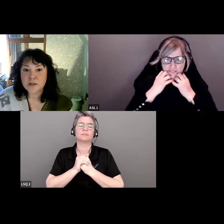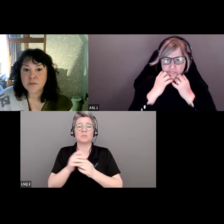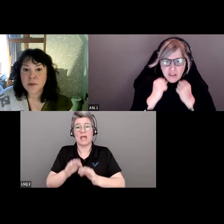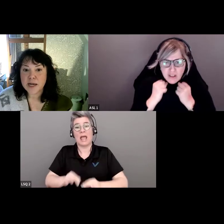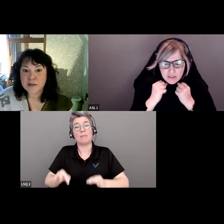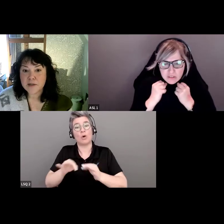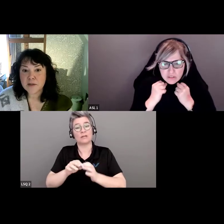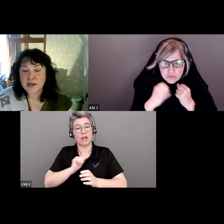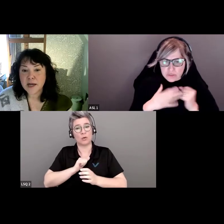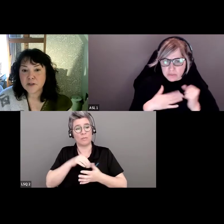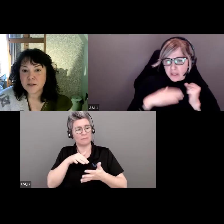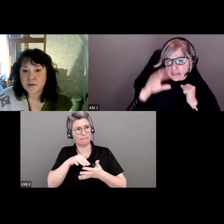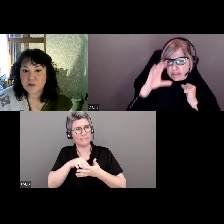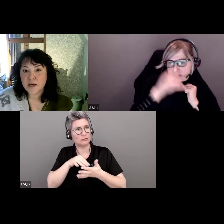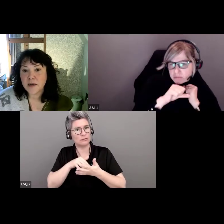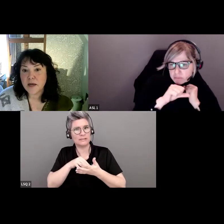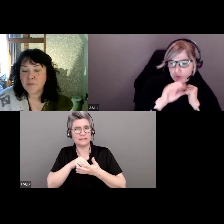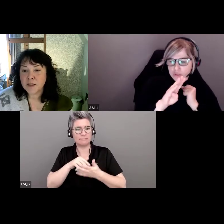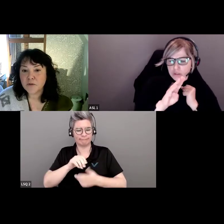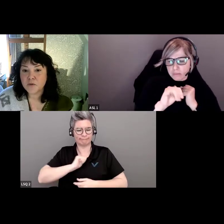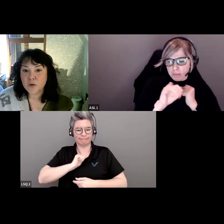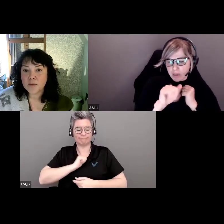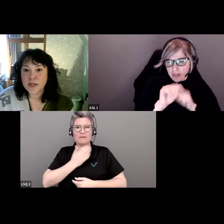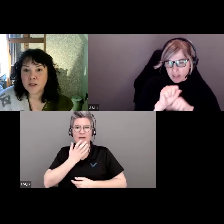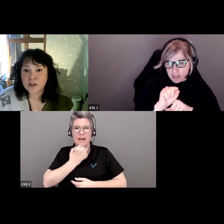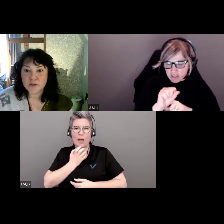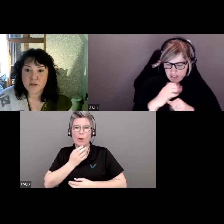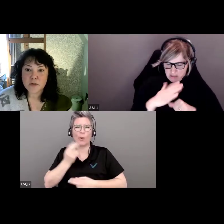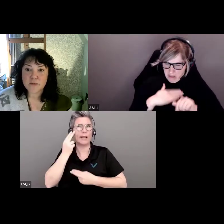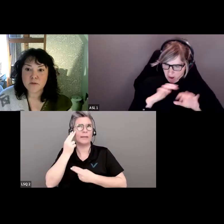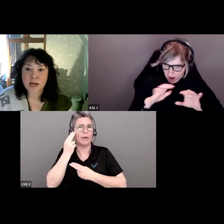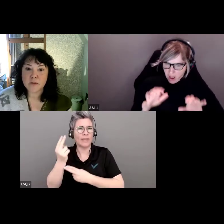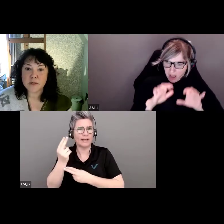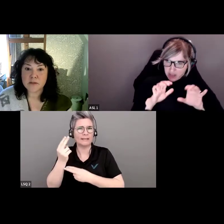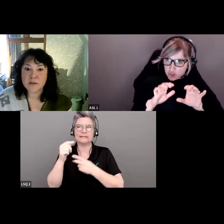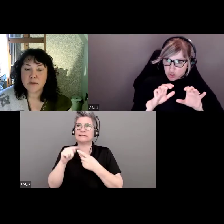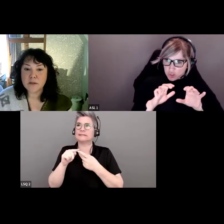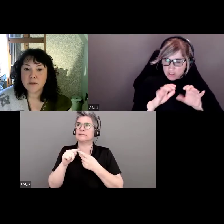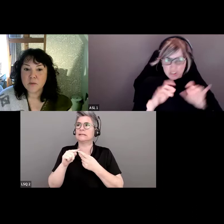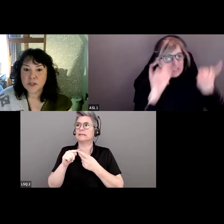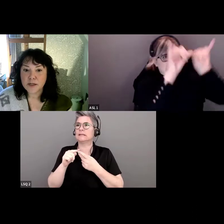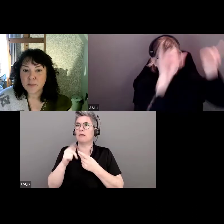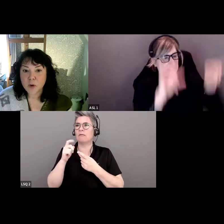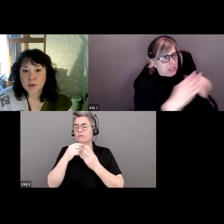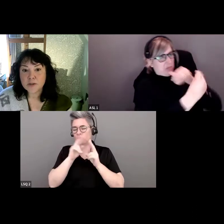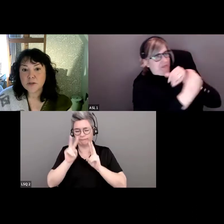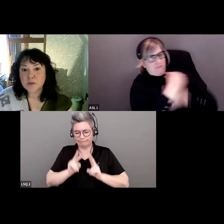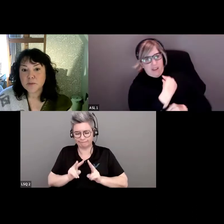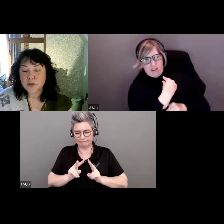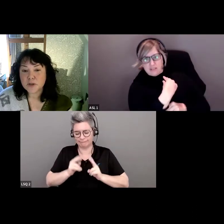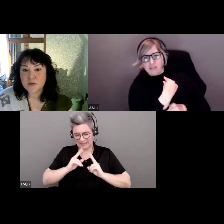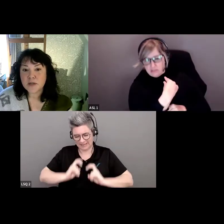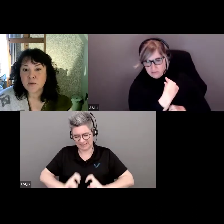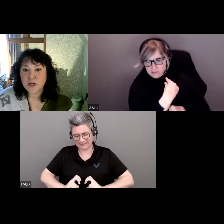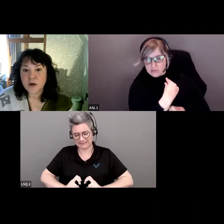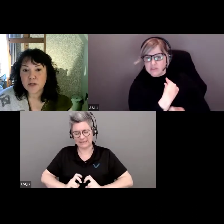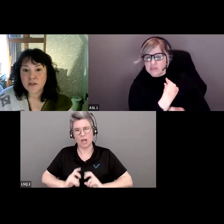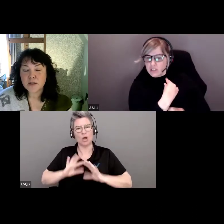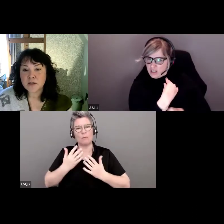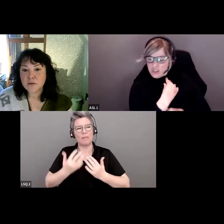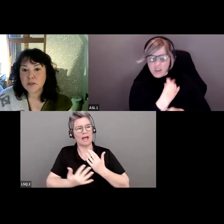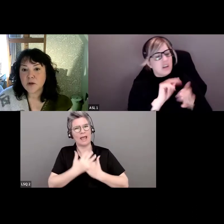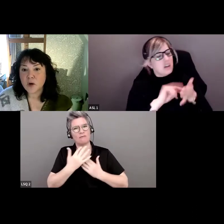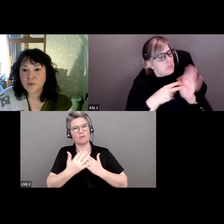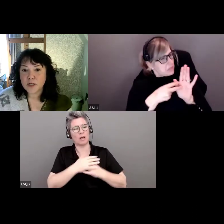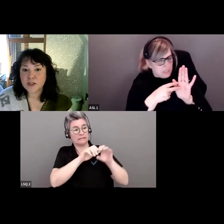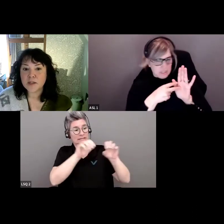étudie nos propres valeurs, nos hypothèses et savoir à quel point elles ont été influencées